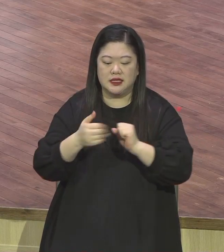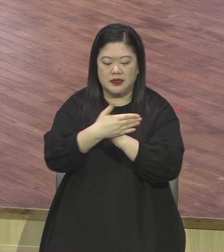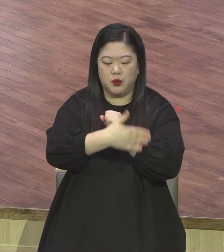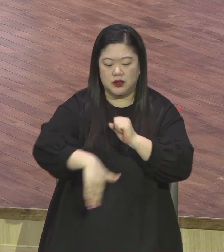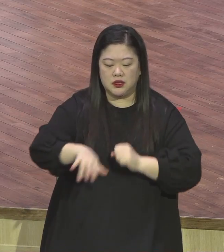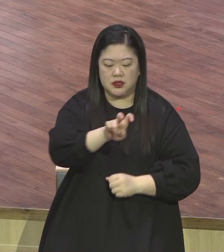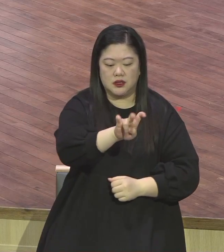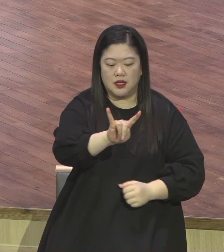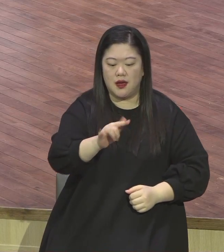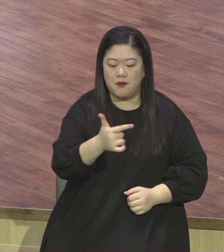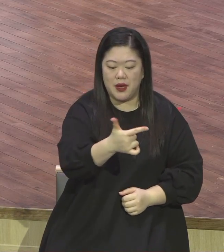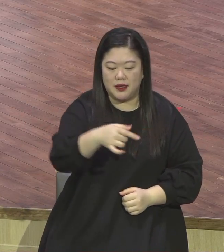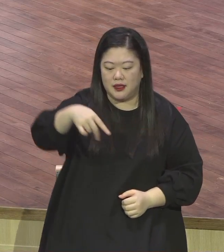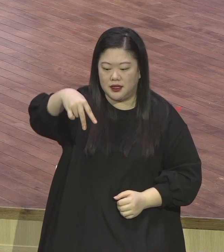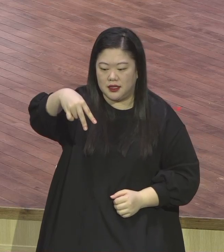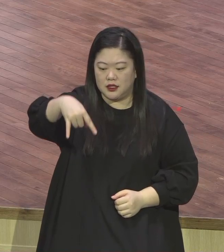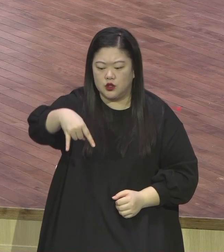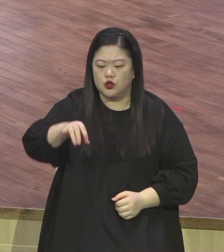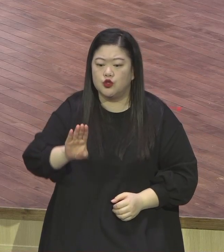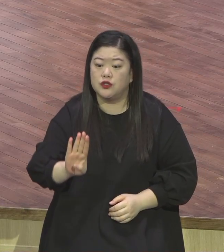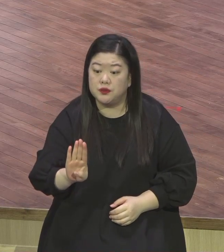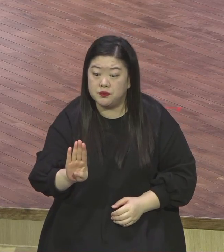성적 지상주의로 인해서 매몰되는 상태